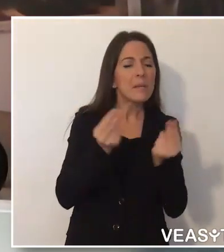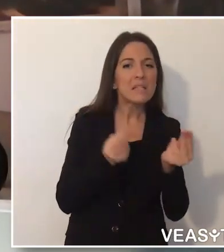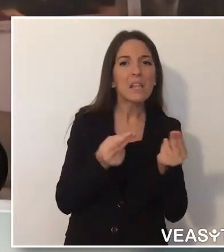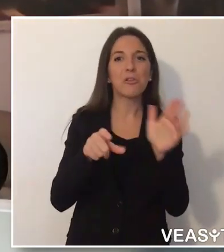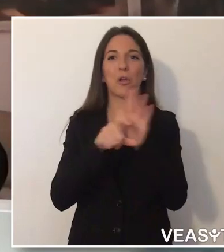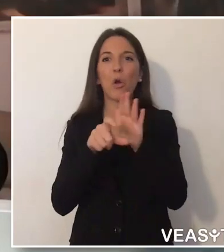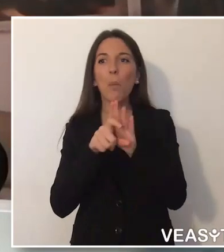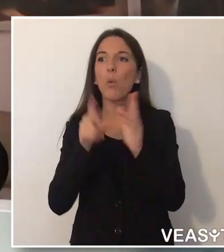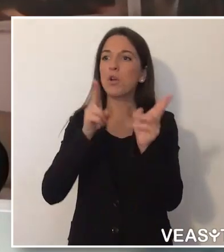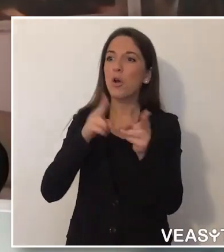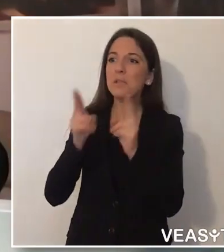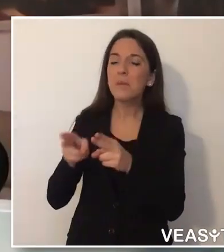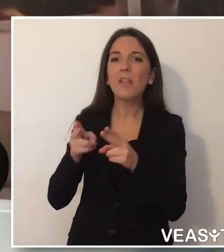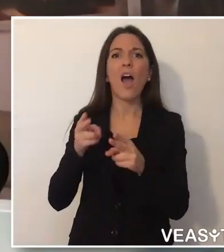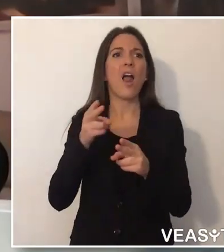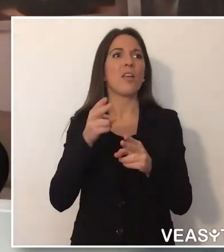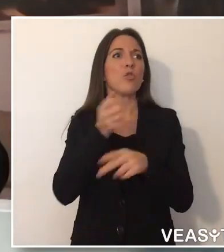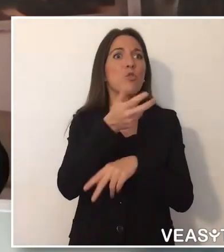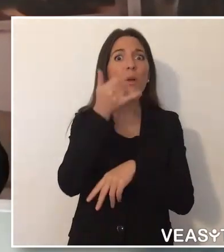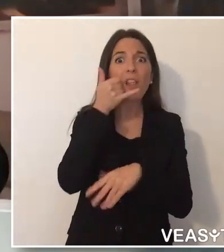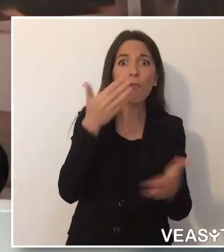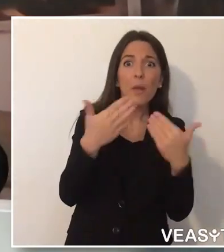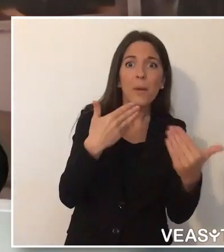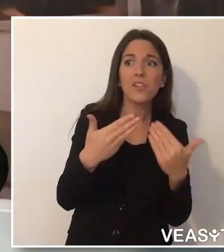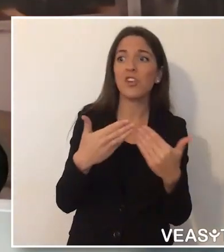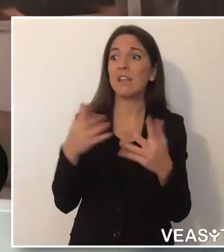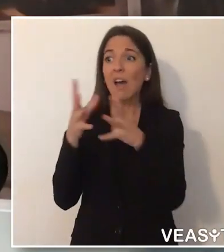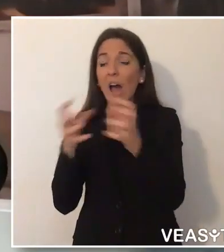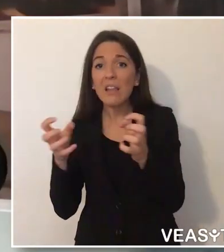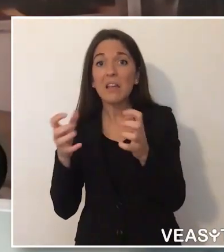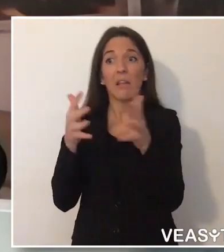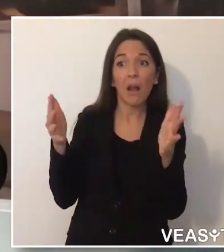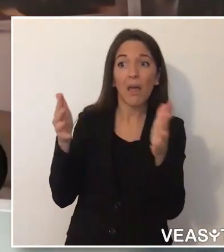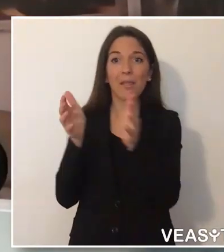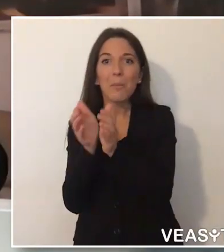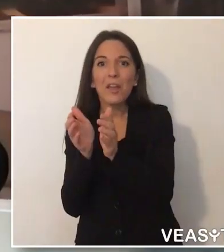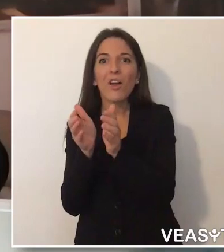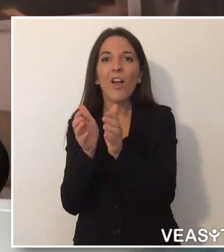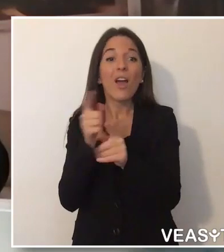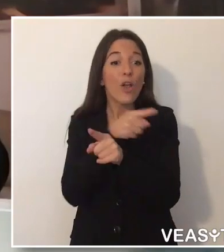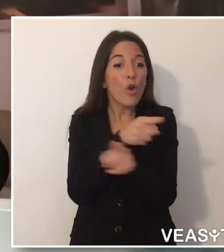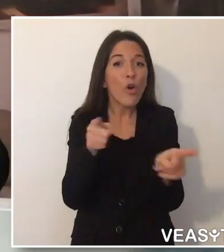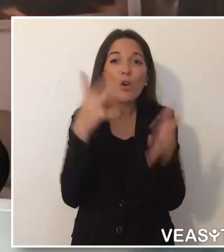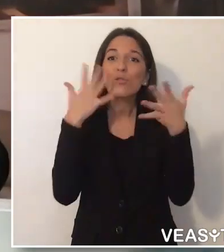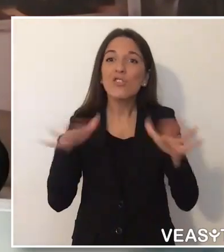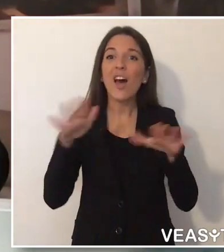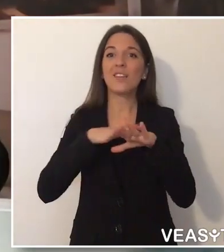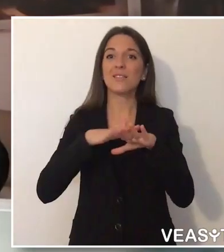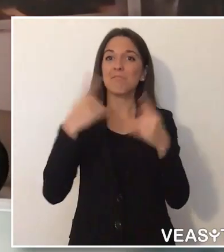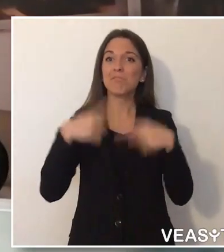nazionale nelle loro necessità quotidiane di comunicazione. Tecnologie già adottate con successo